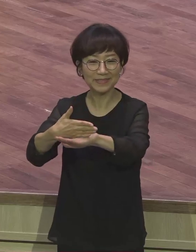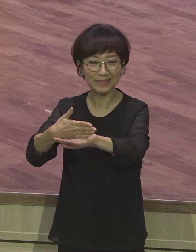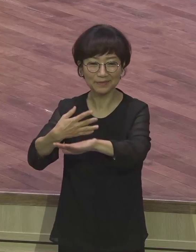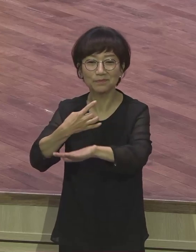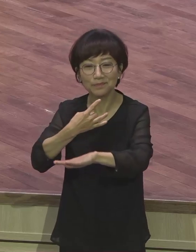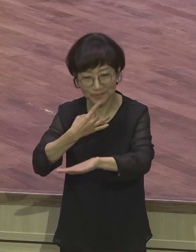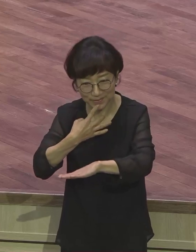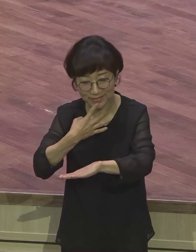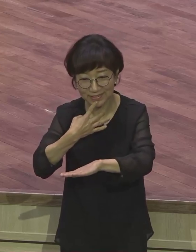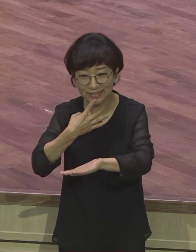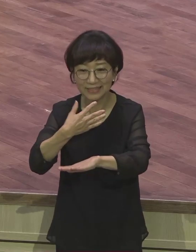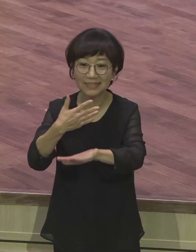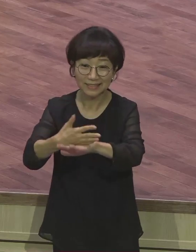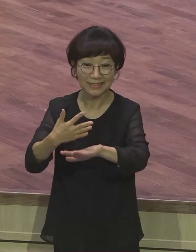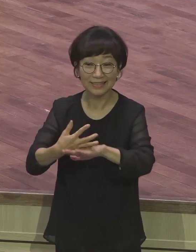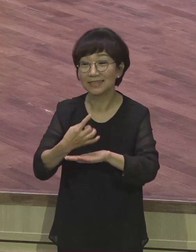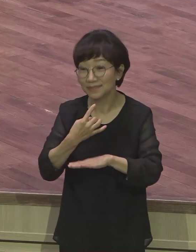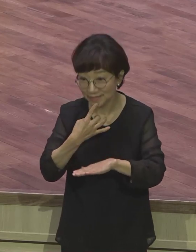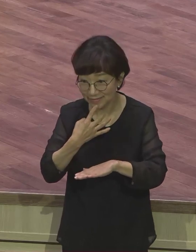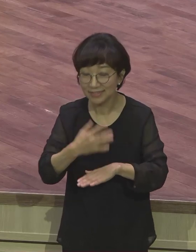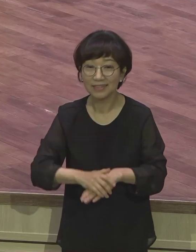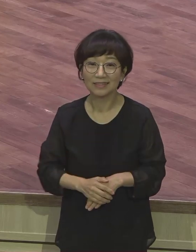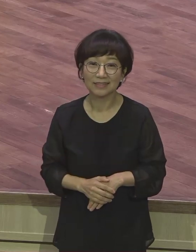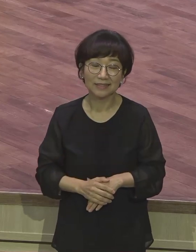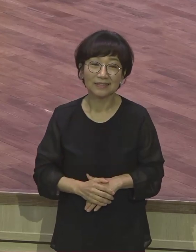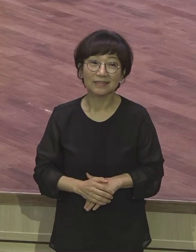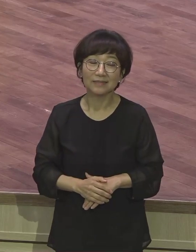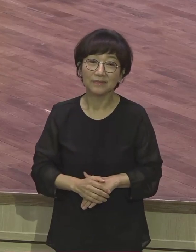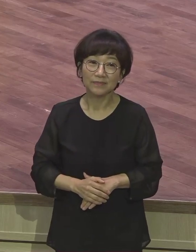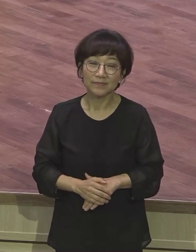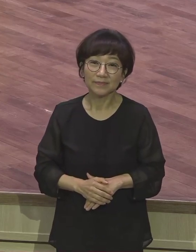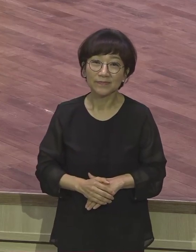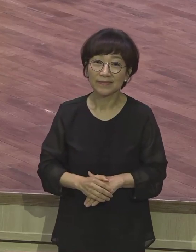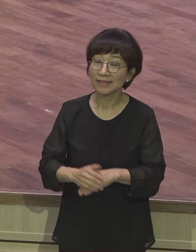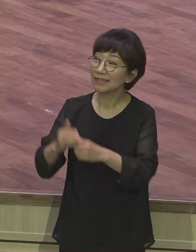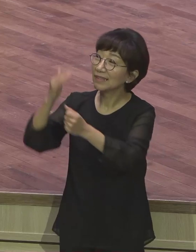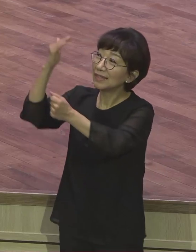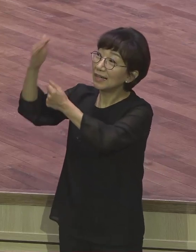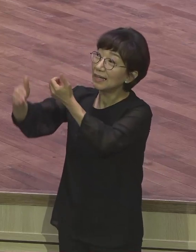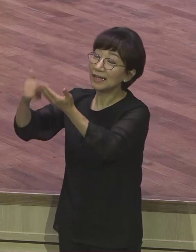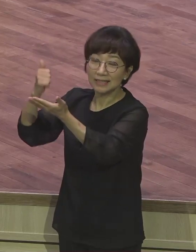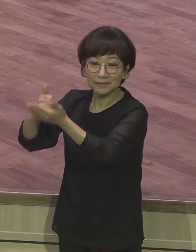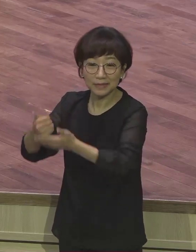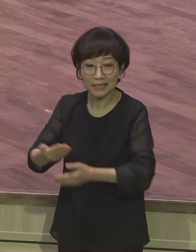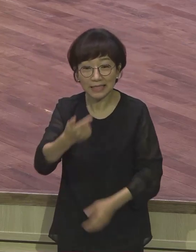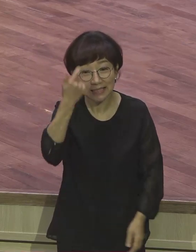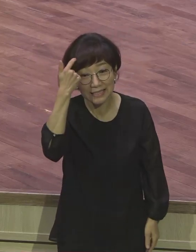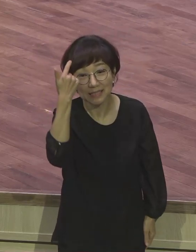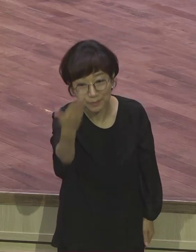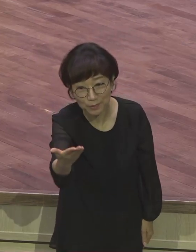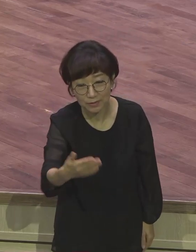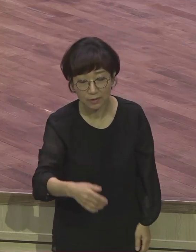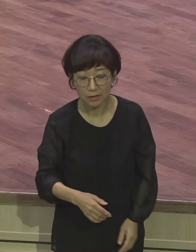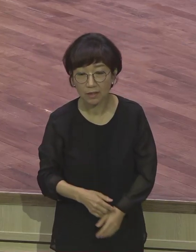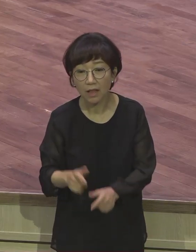하나님께서 우리에게 질문합니다. 내가 더 무엇을 죽고 내가